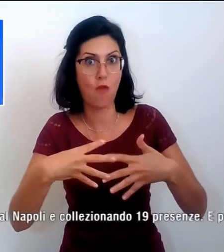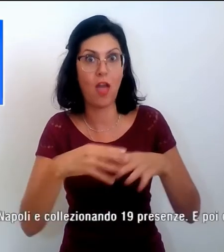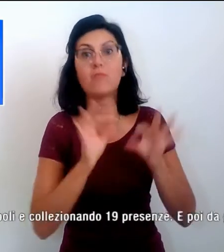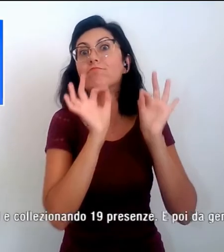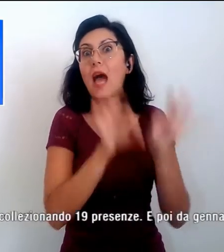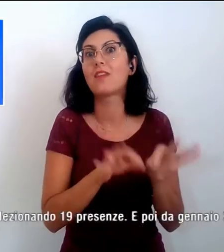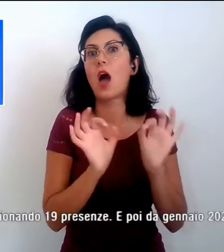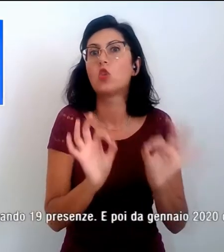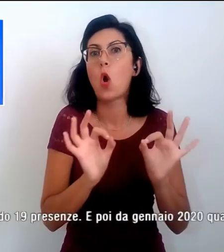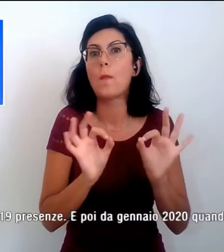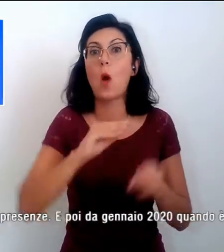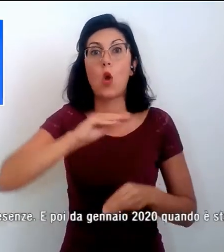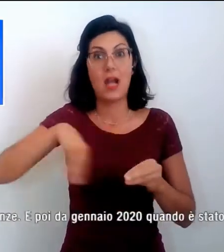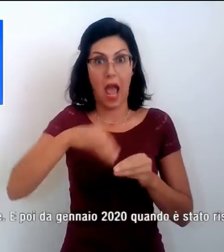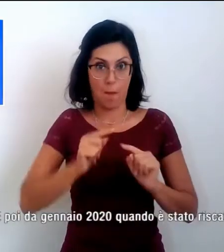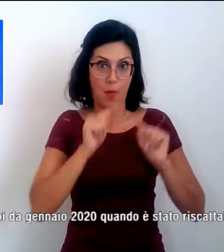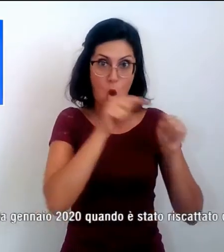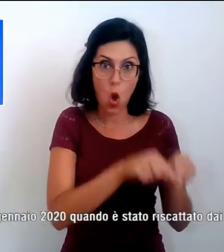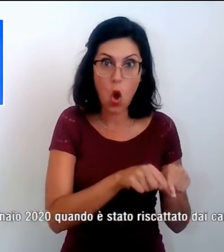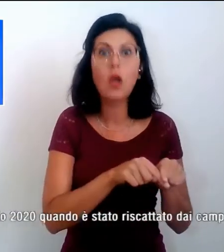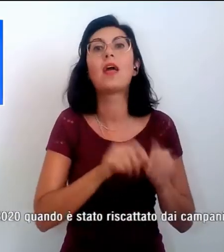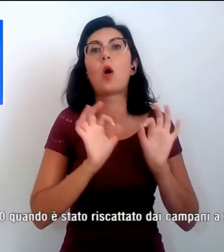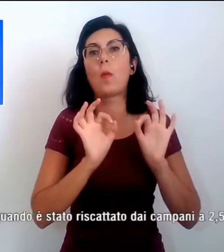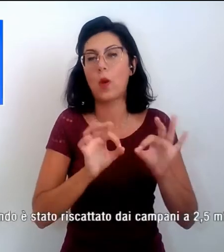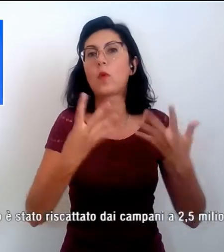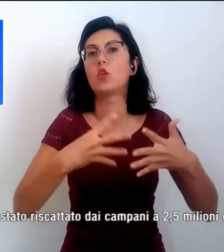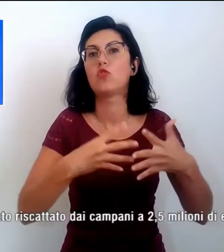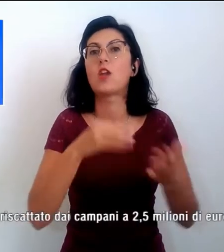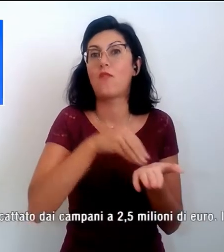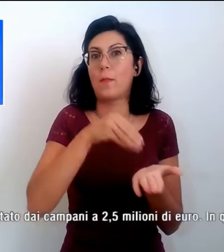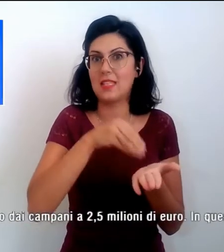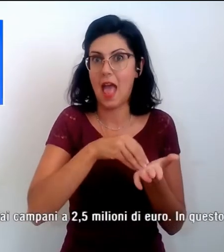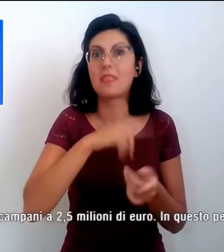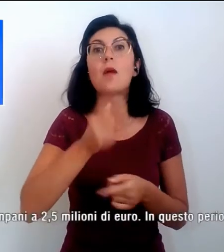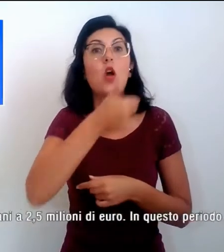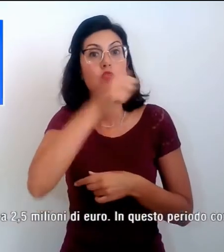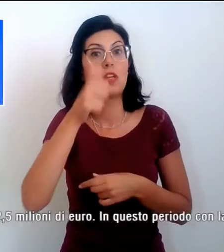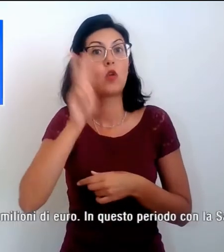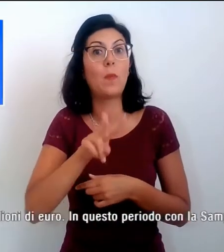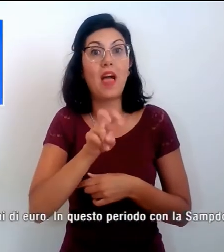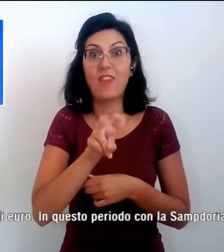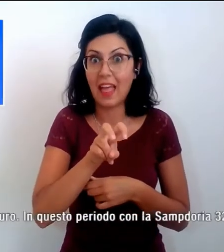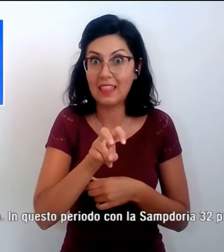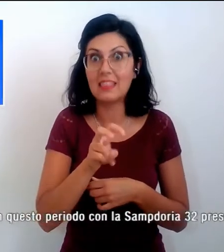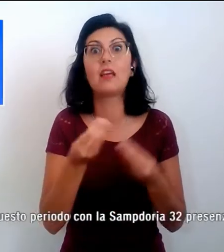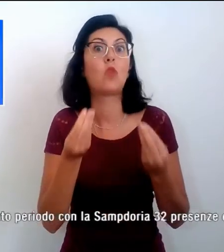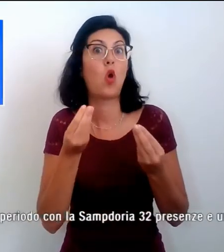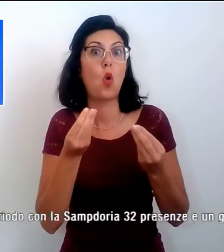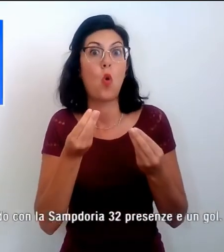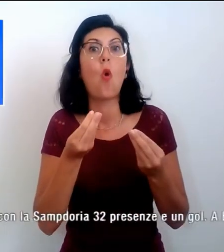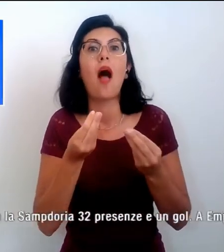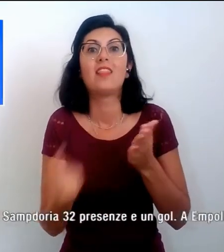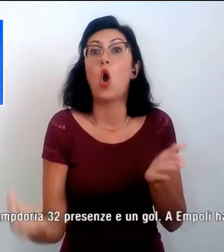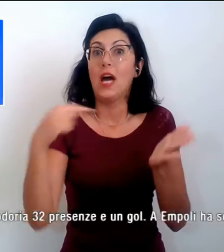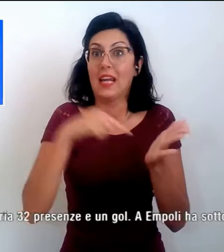proprio dal Napoli e collezionando 19 presenze. E poi da gennaio 2020, quando è stato riscattato dai